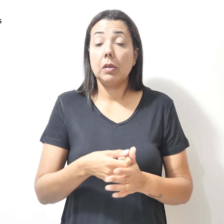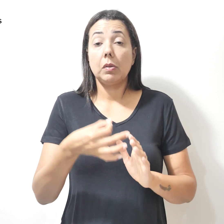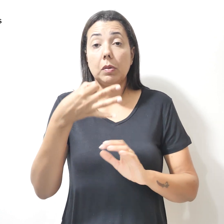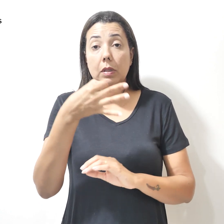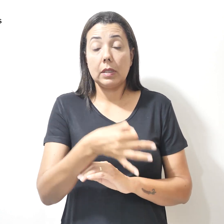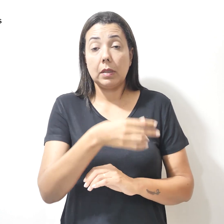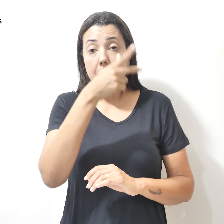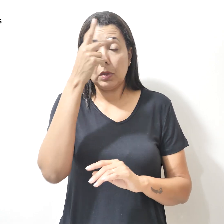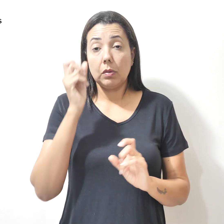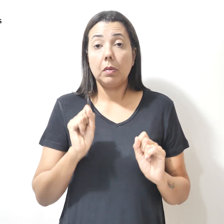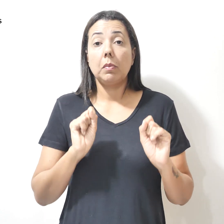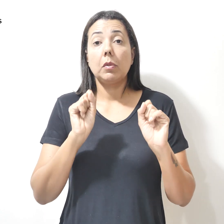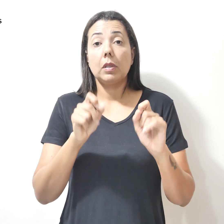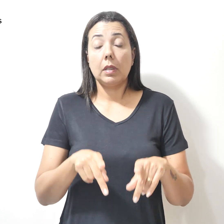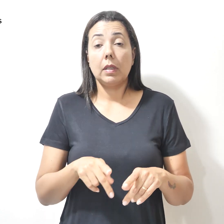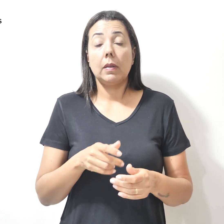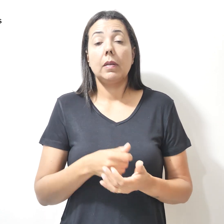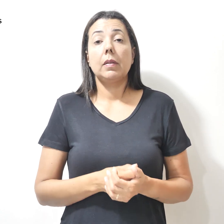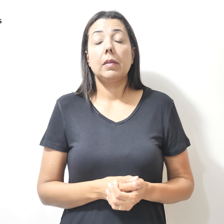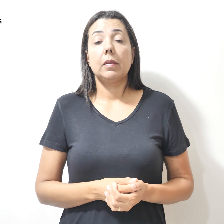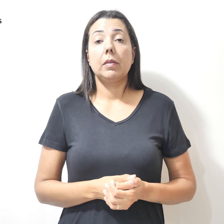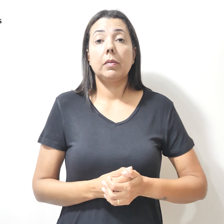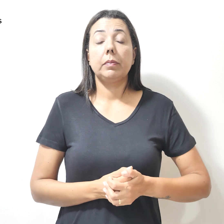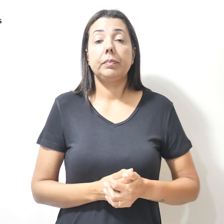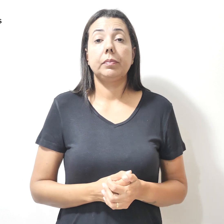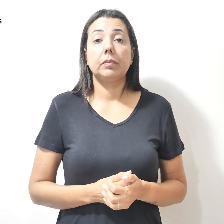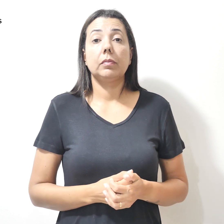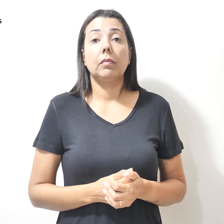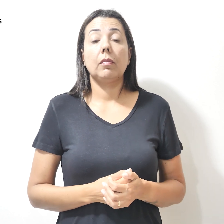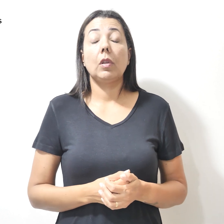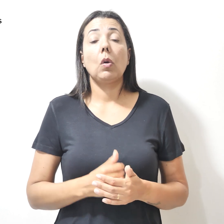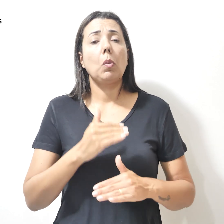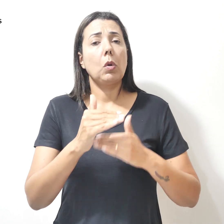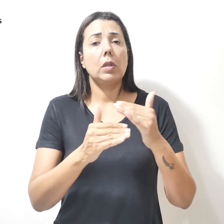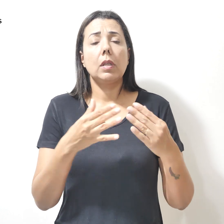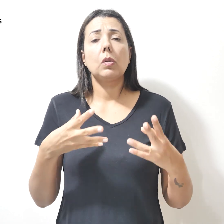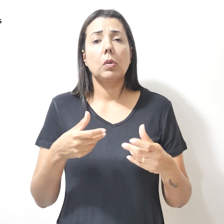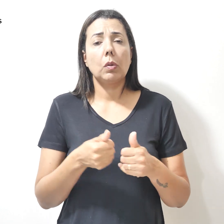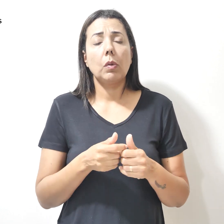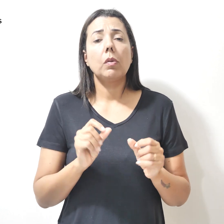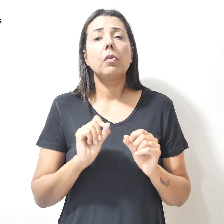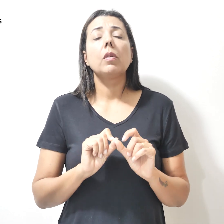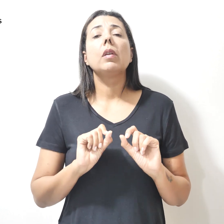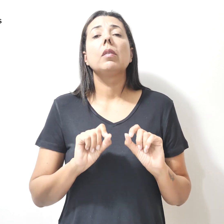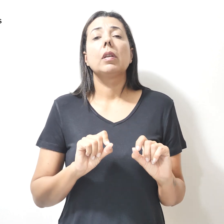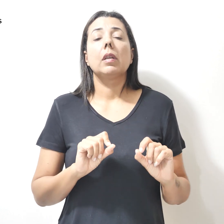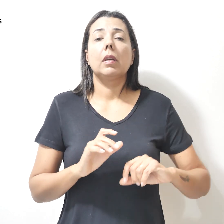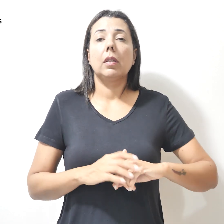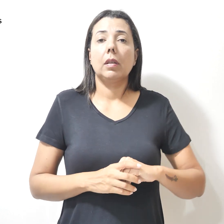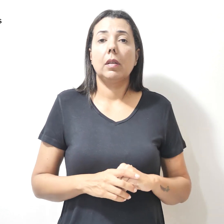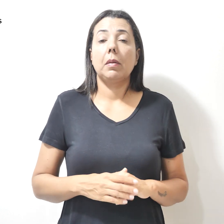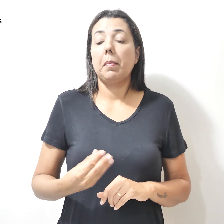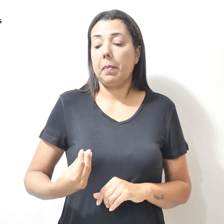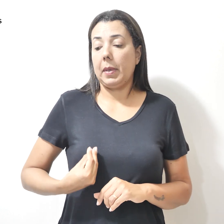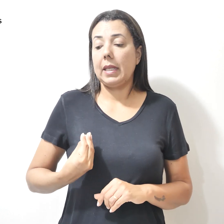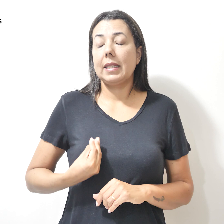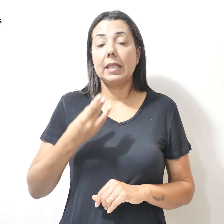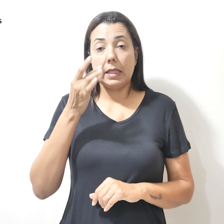aposentadorias e pensões. O procedimento pode ser realizado de forma presencial, ou